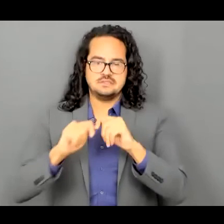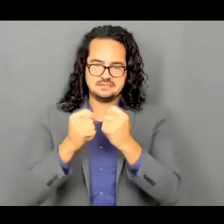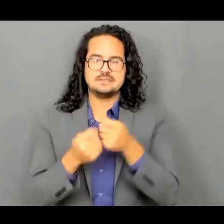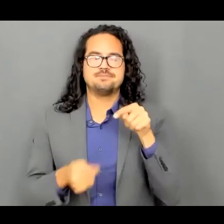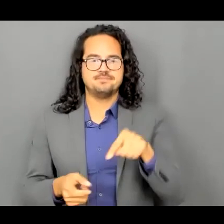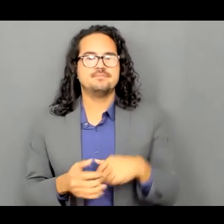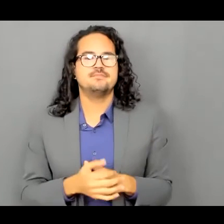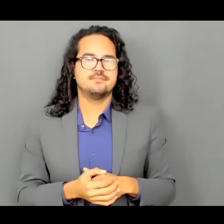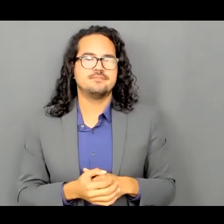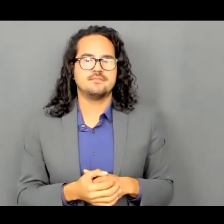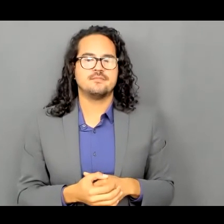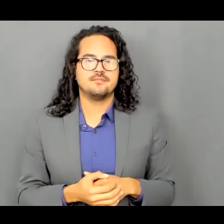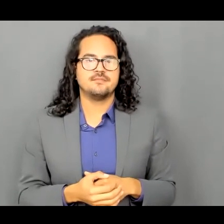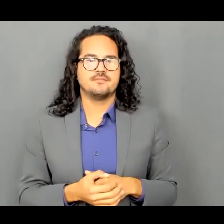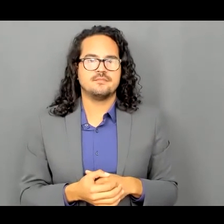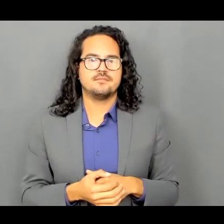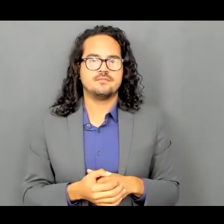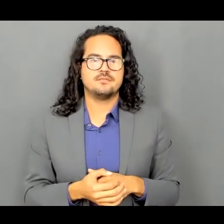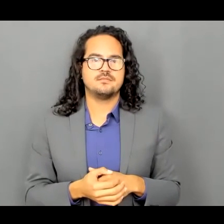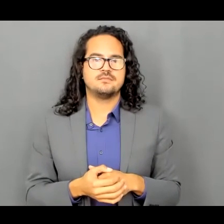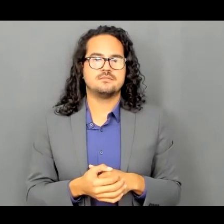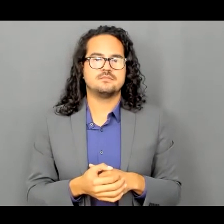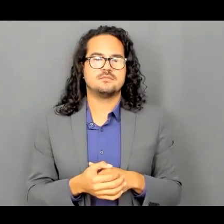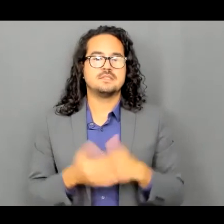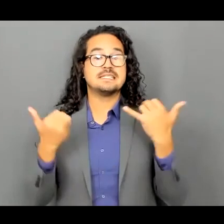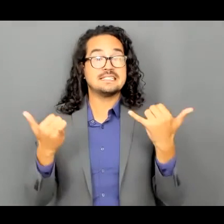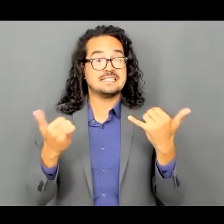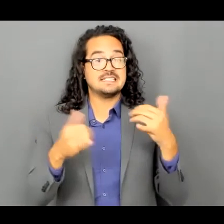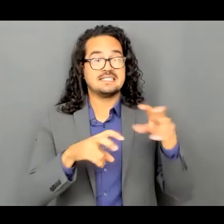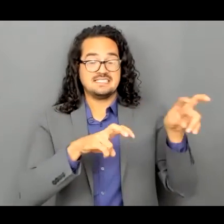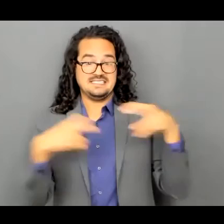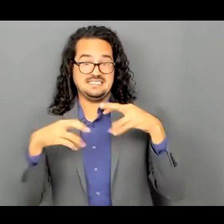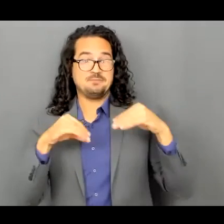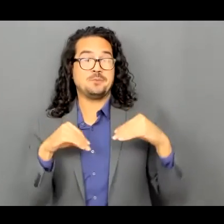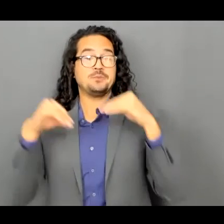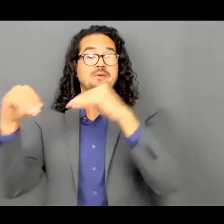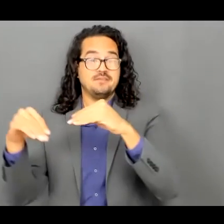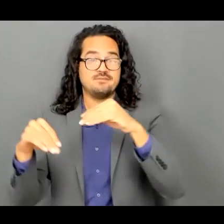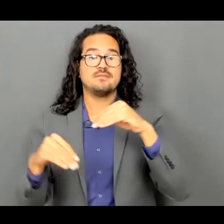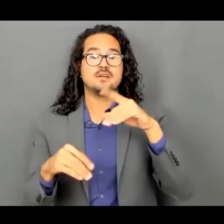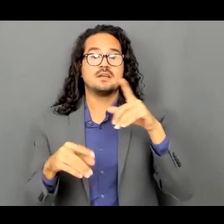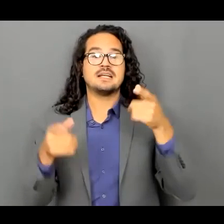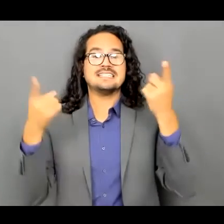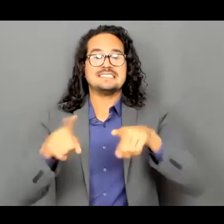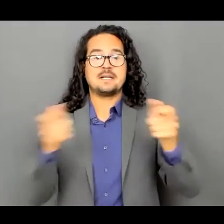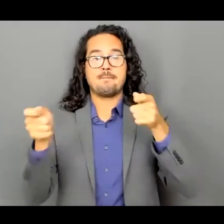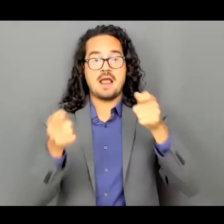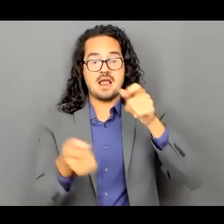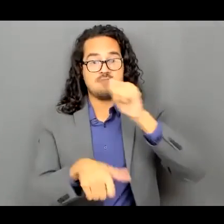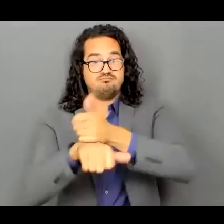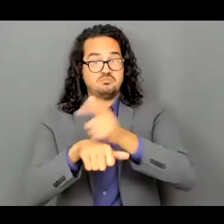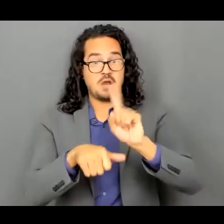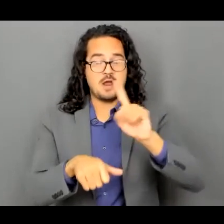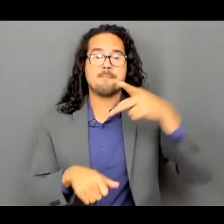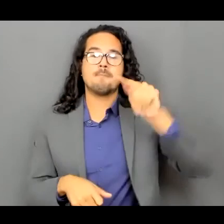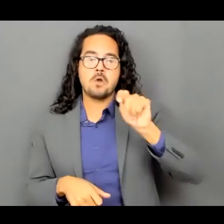a estar aquí en el en el centro de visitas del punto reyes y bueno estamos aquí en equipo